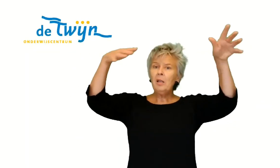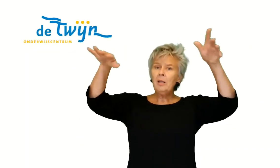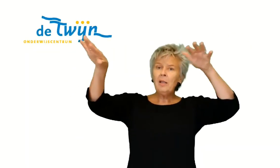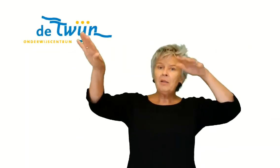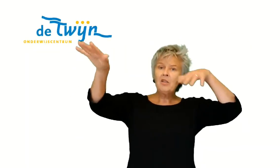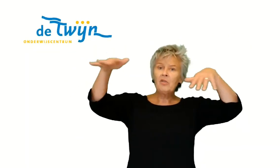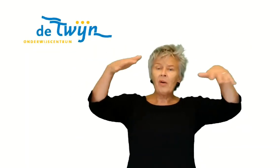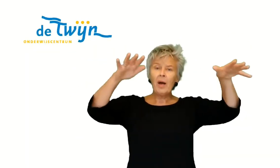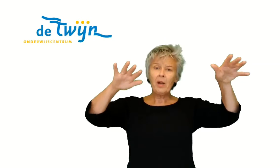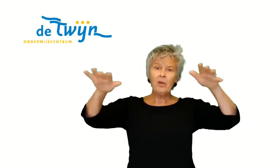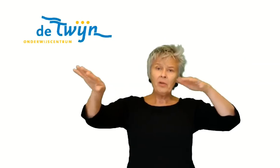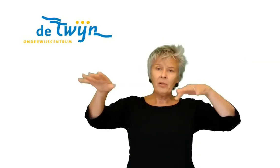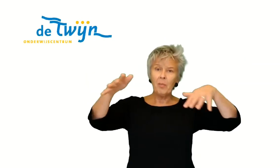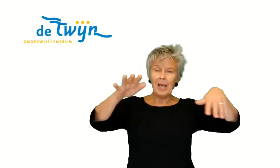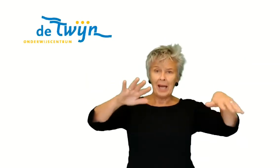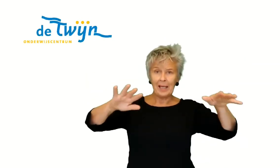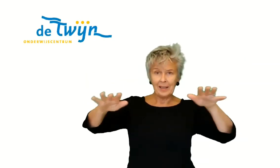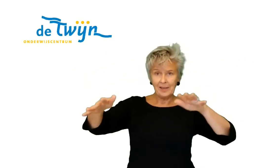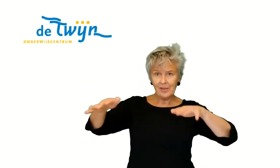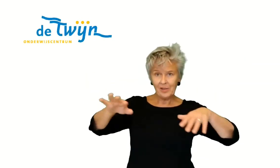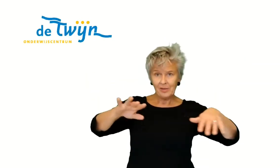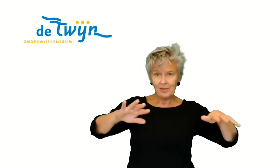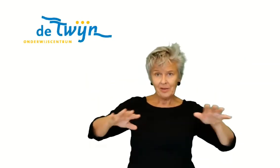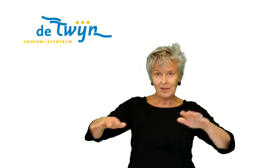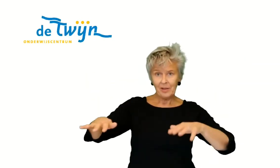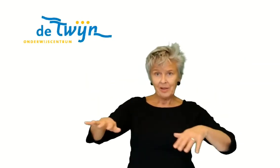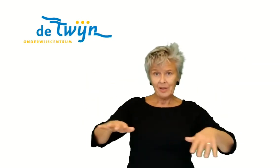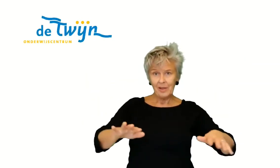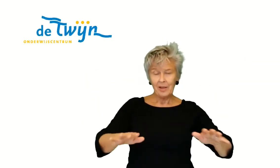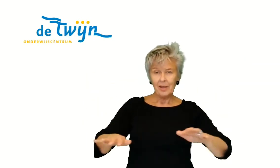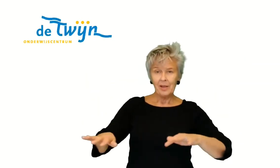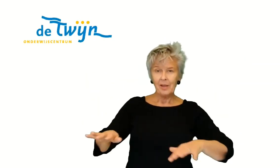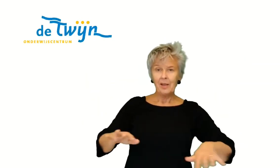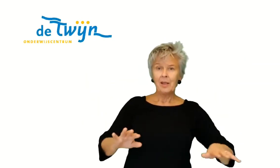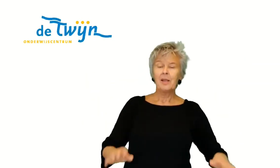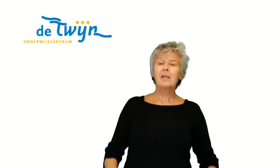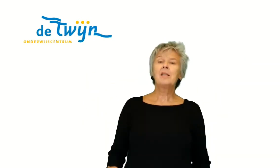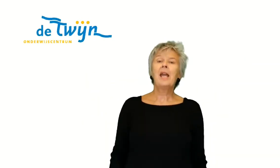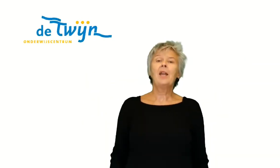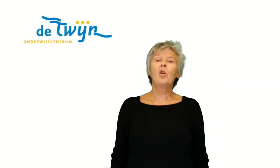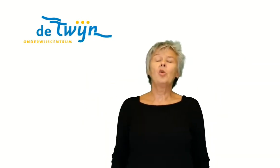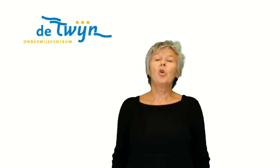die dwarrelende blaadjes zijn een